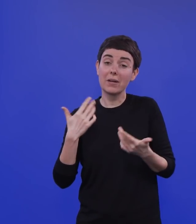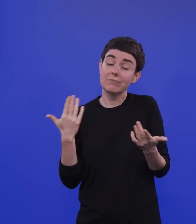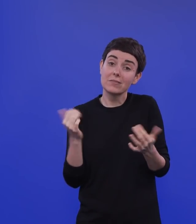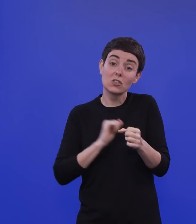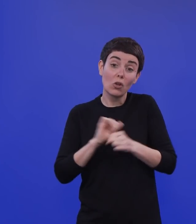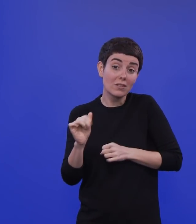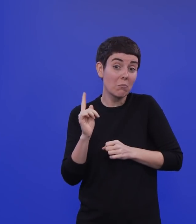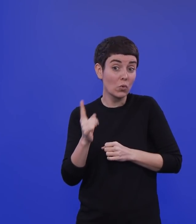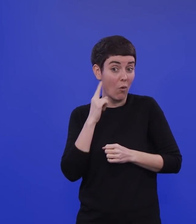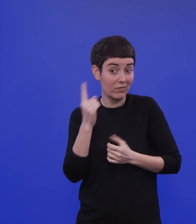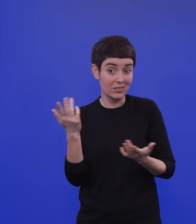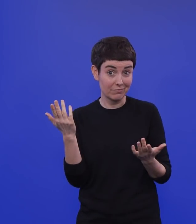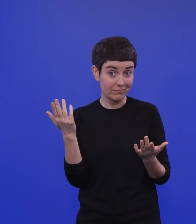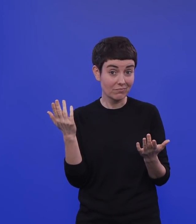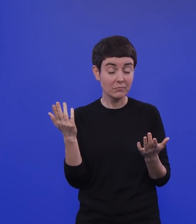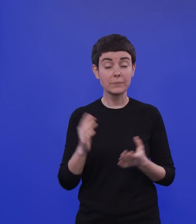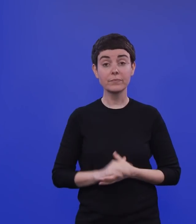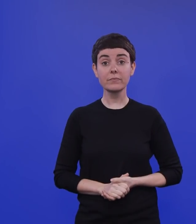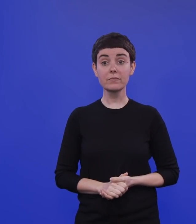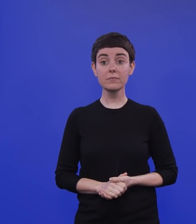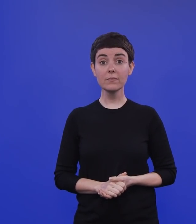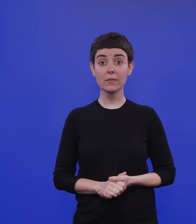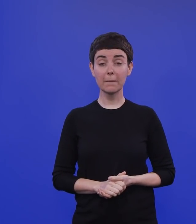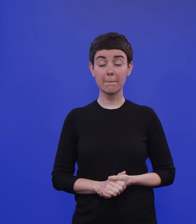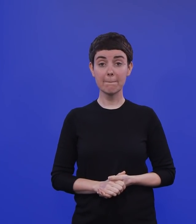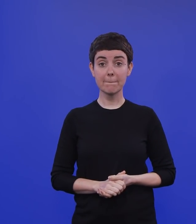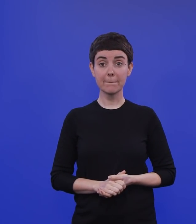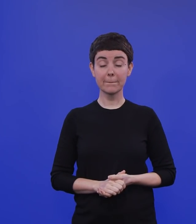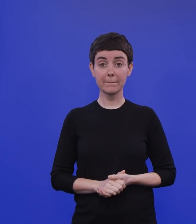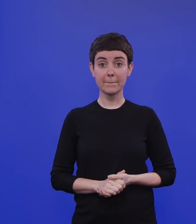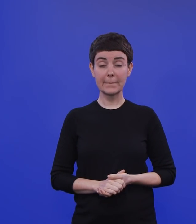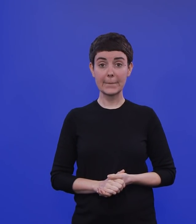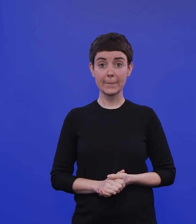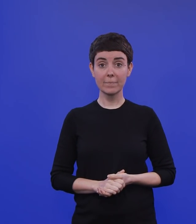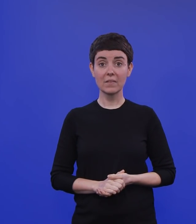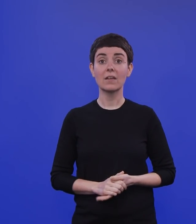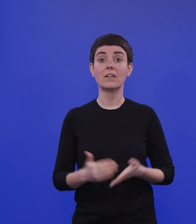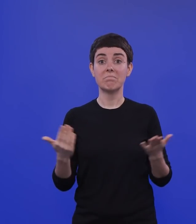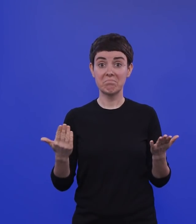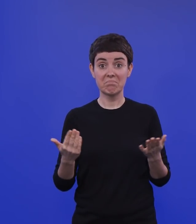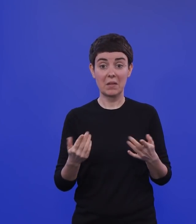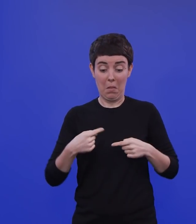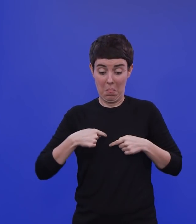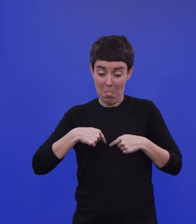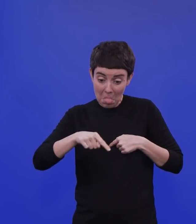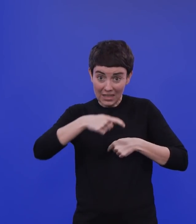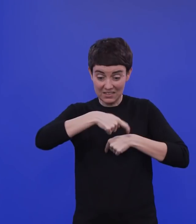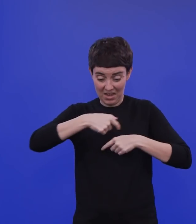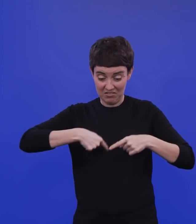sind. Eine Sache beispielsweise ist die unmittelbar bevorstehende Zukunft. Quartal 1,